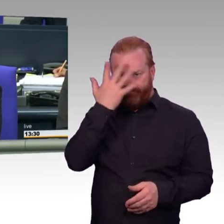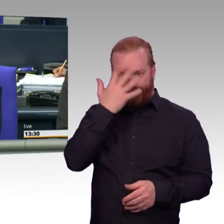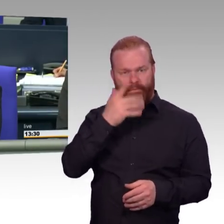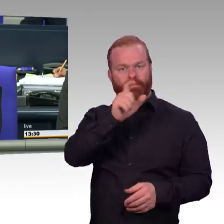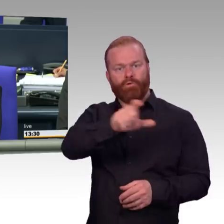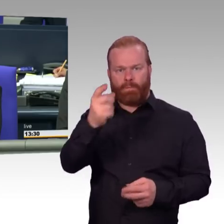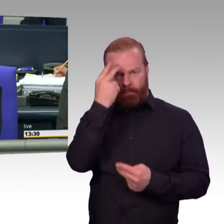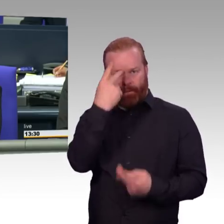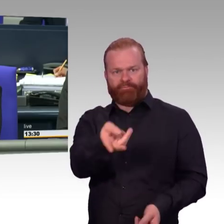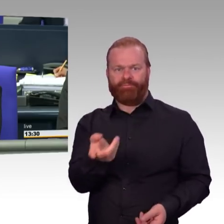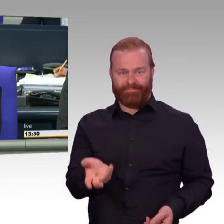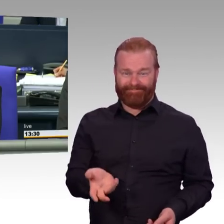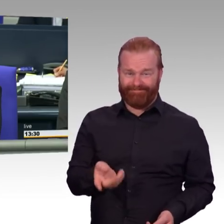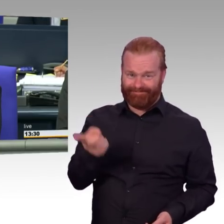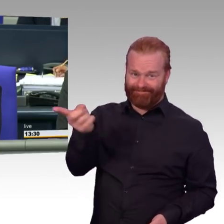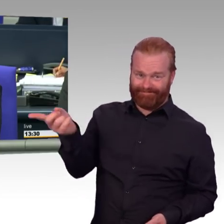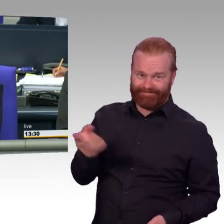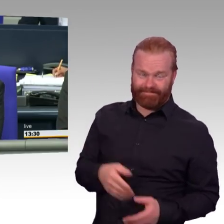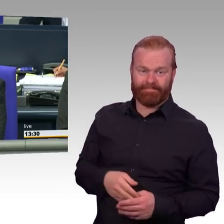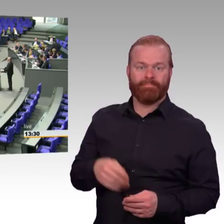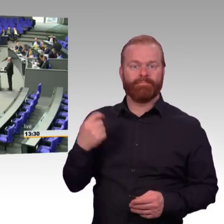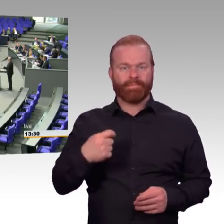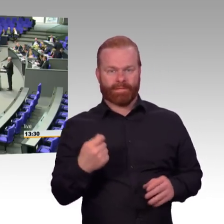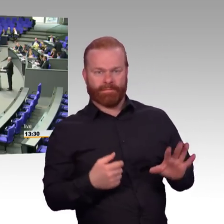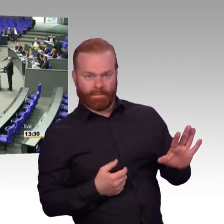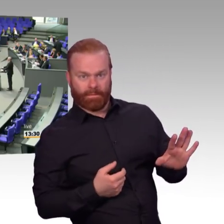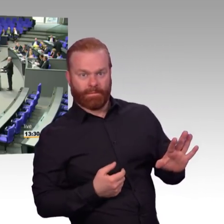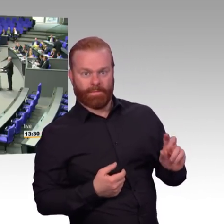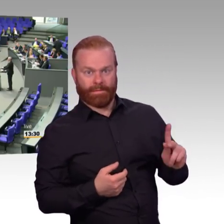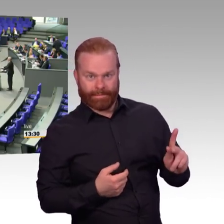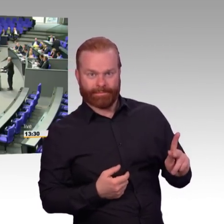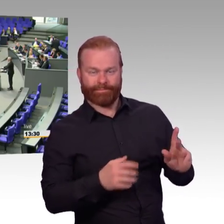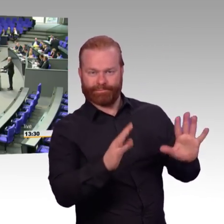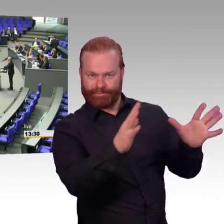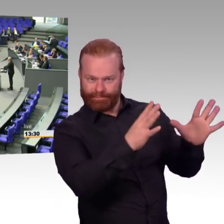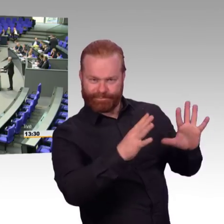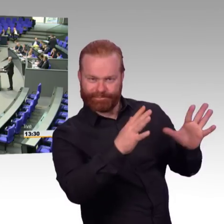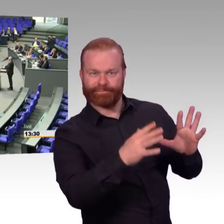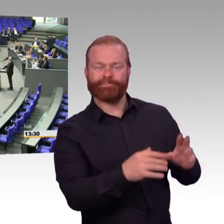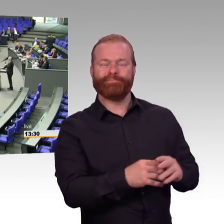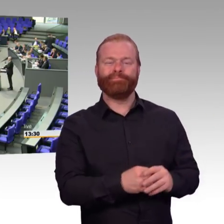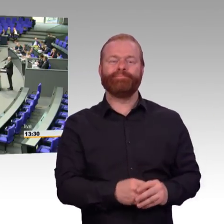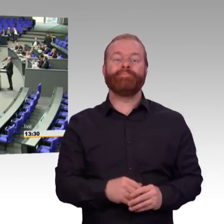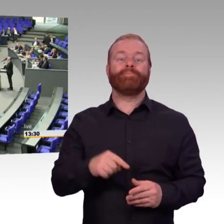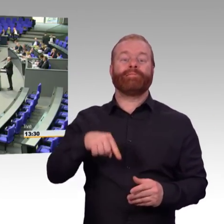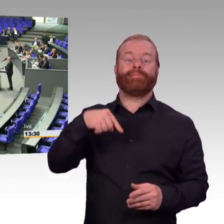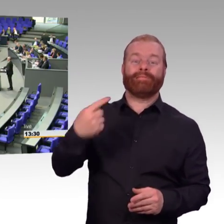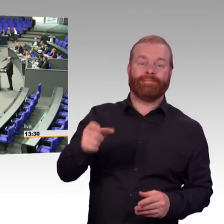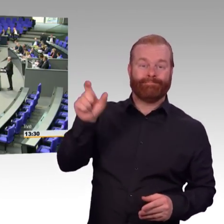Herr Präsident, liebe Kolleginnen und Kollegen, liebe Kolleginnen und Kollegen der Grün-Fraktion, wenn man sich die Mühe gibt